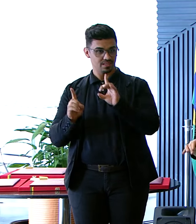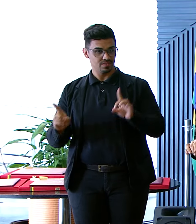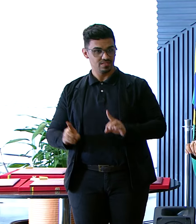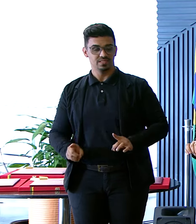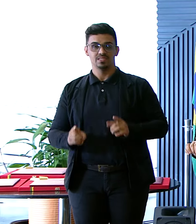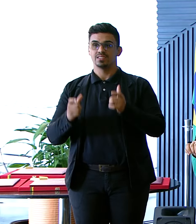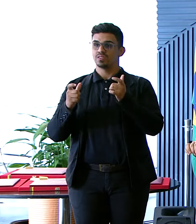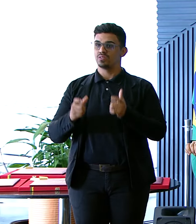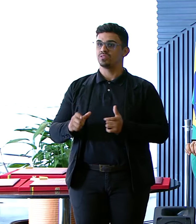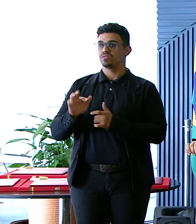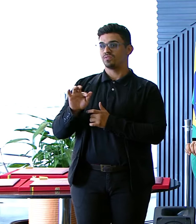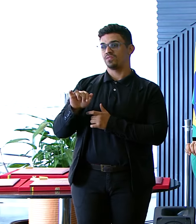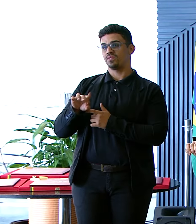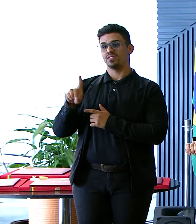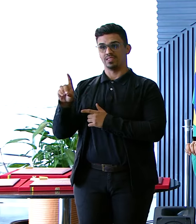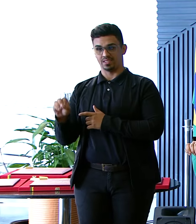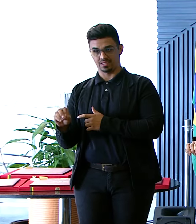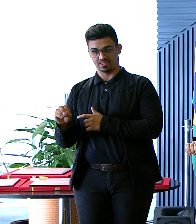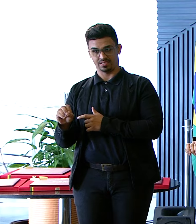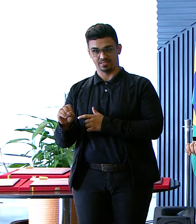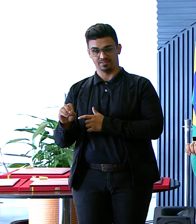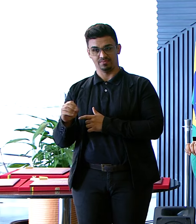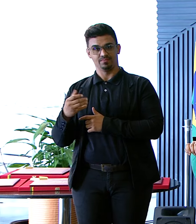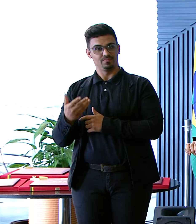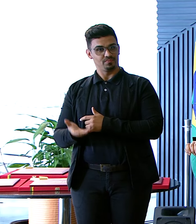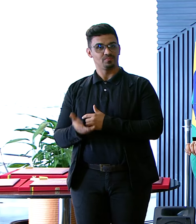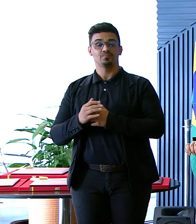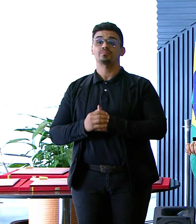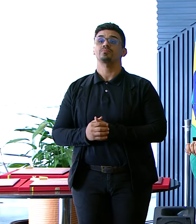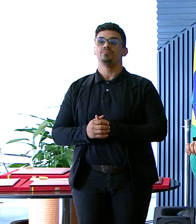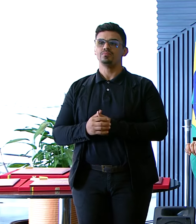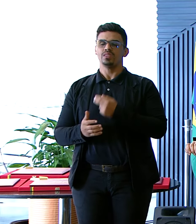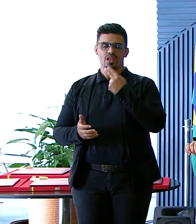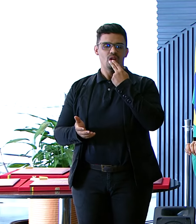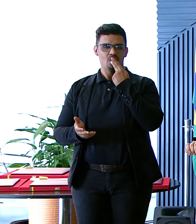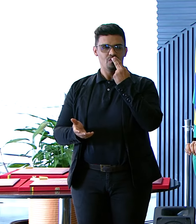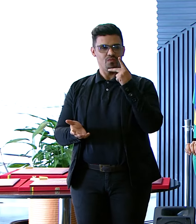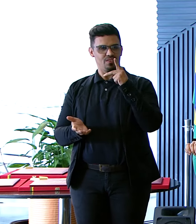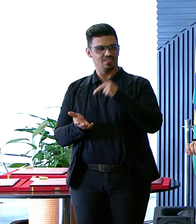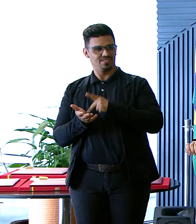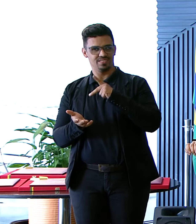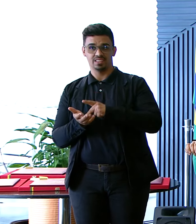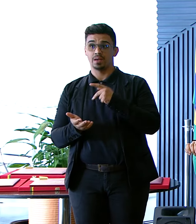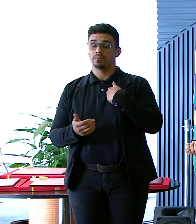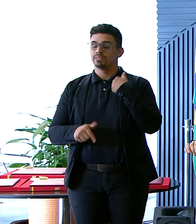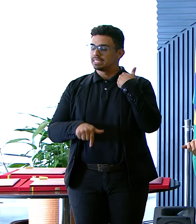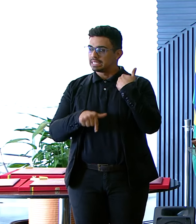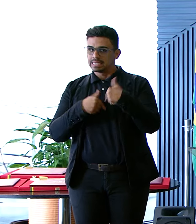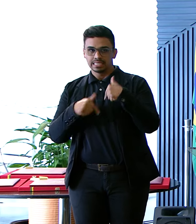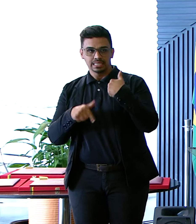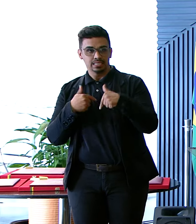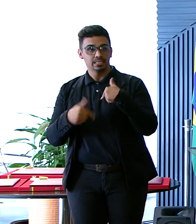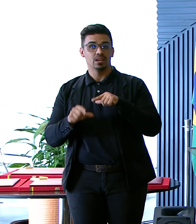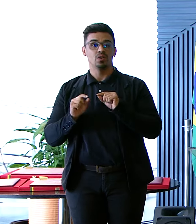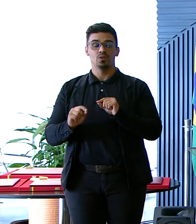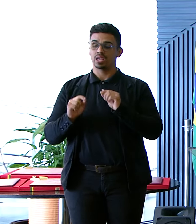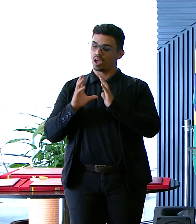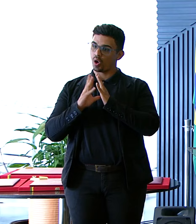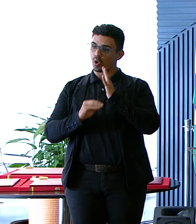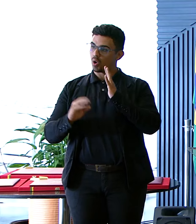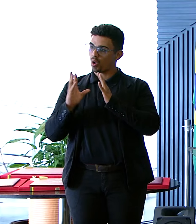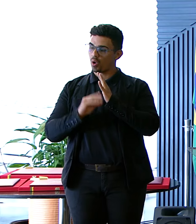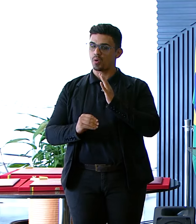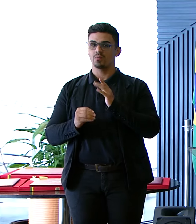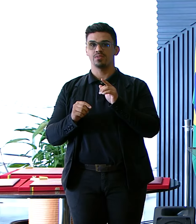Haddad Nosso ministro hoje E eu confesso Que talvez O meu maior trabalho Lá tenha sido Copiá-la